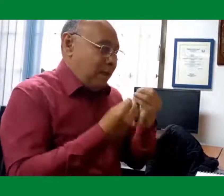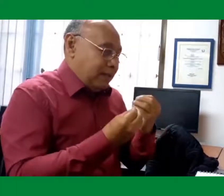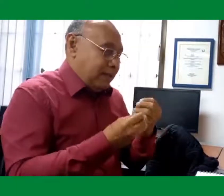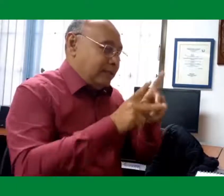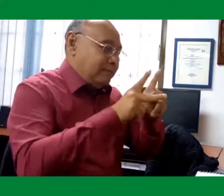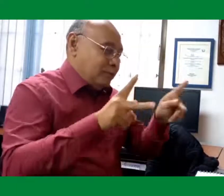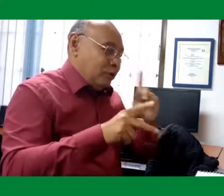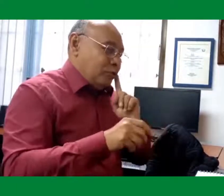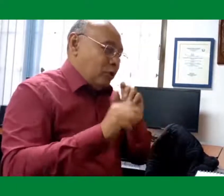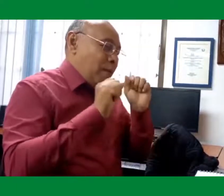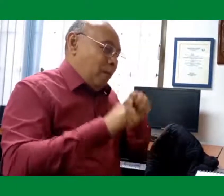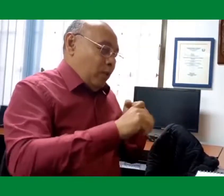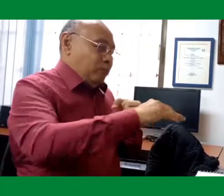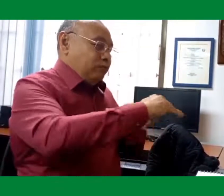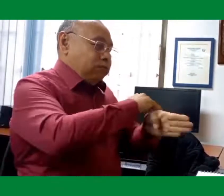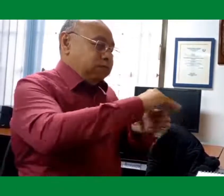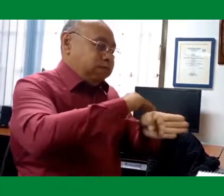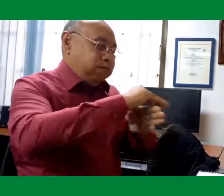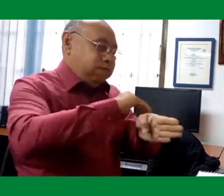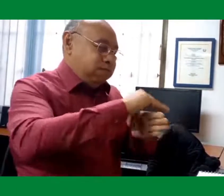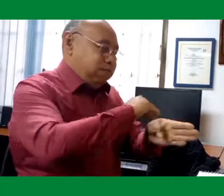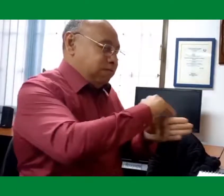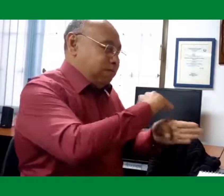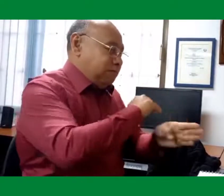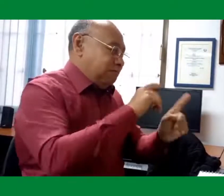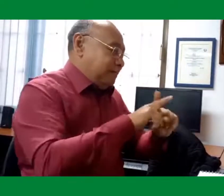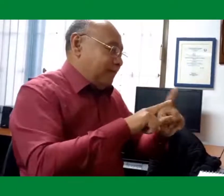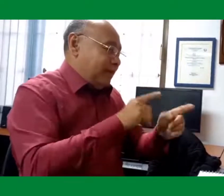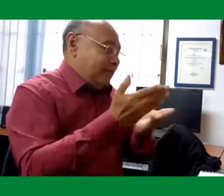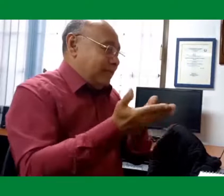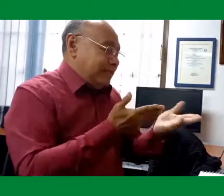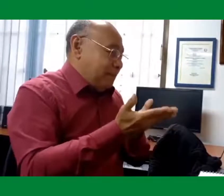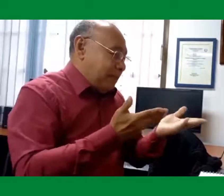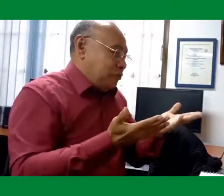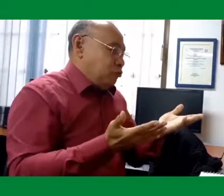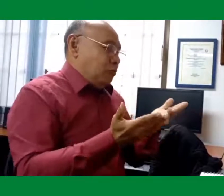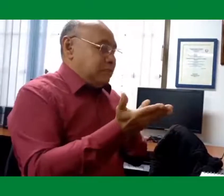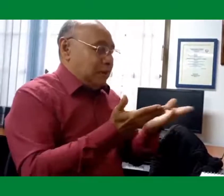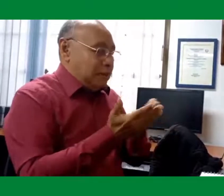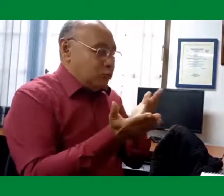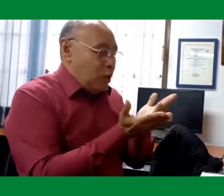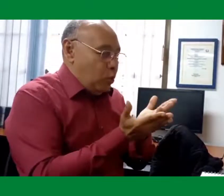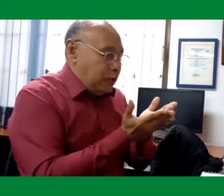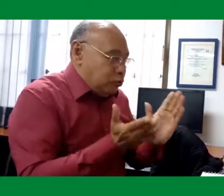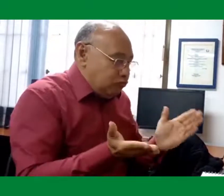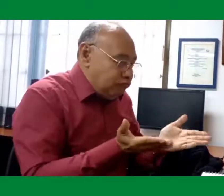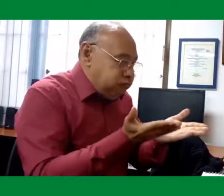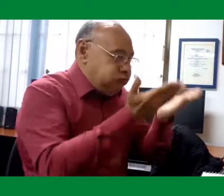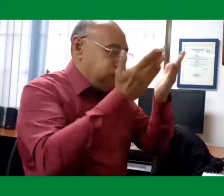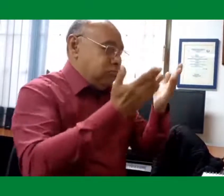transversales para que las personas sordas podamos acceder a los diferentes servicios que se ofrecen, servicios a favor